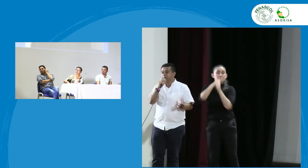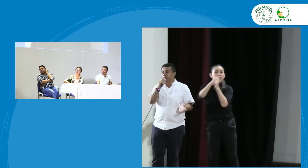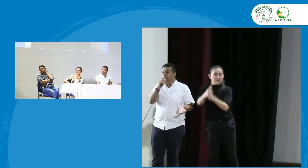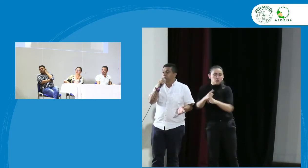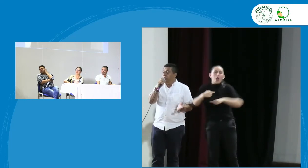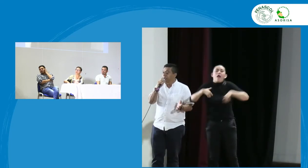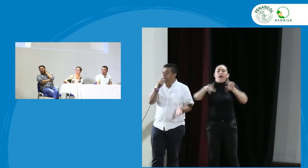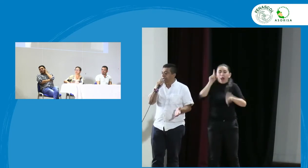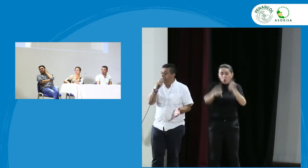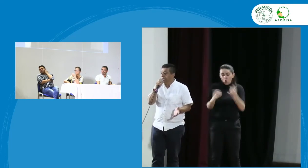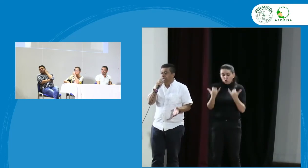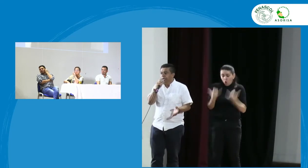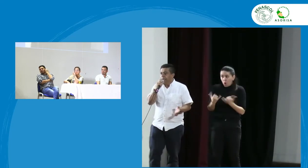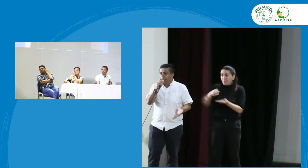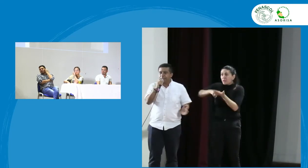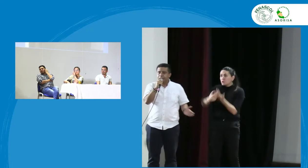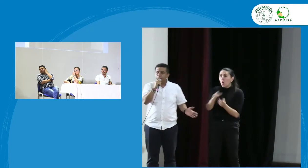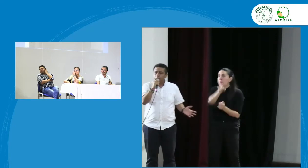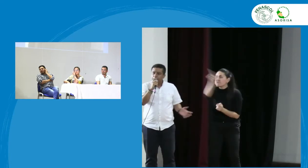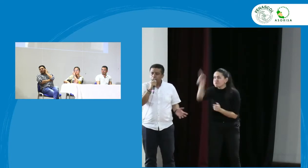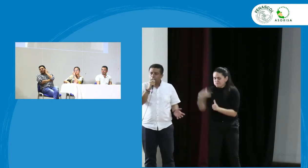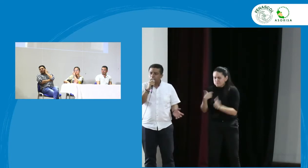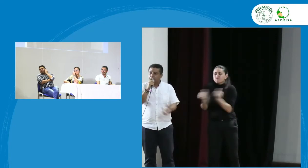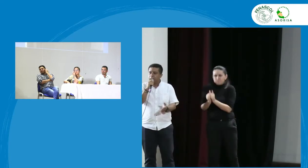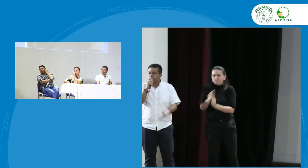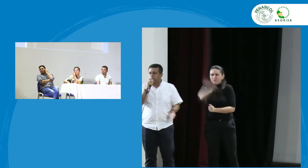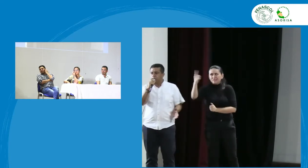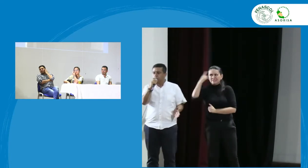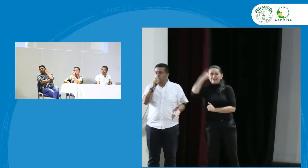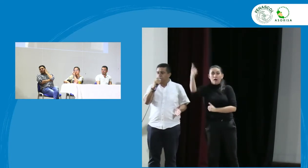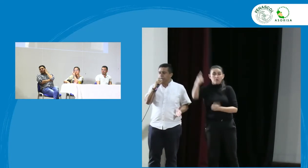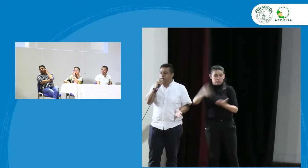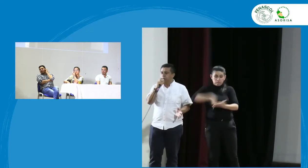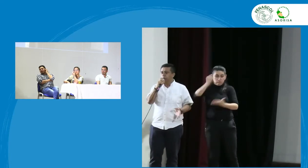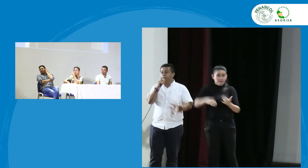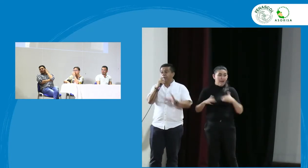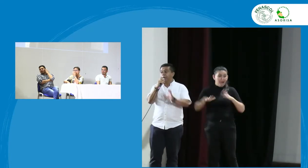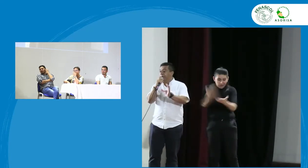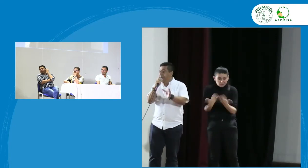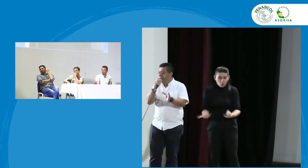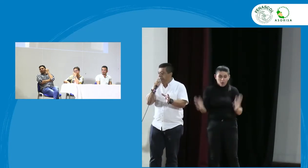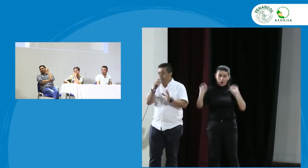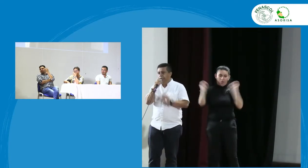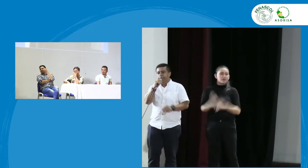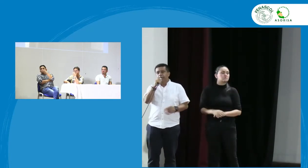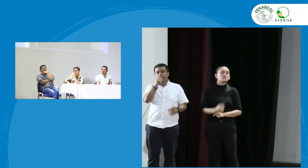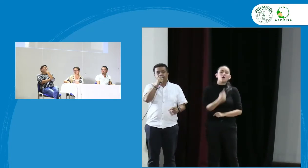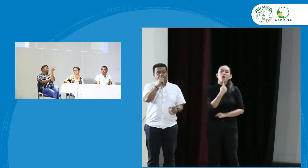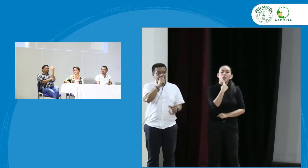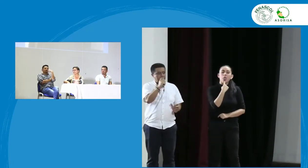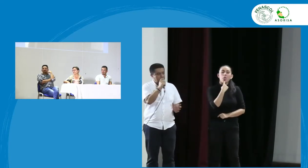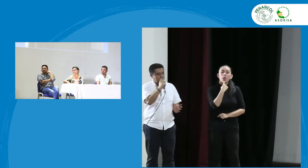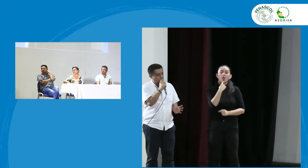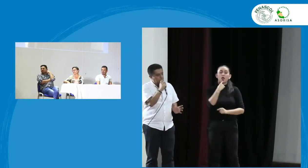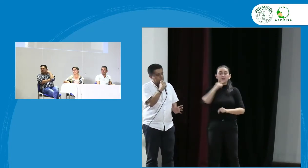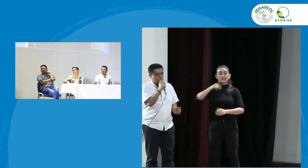están conmigo hoy aquí es este momento que no tienen definida su contratación porque verbalmente la secretaria de educación